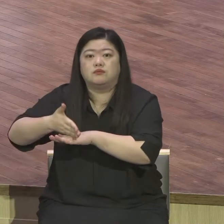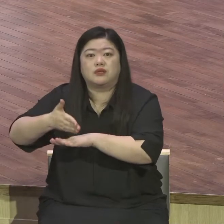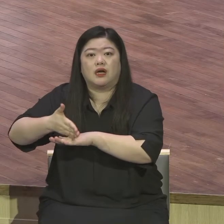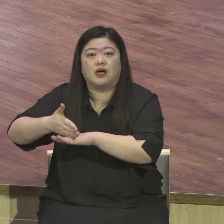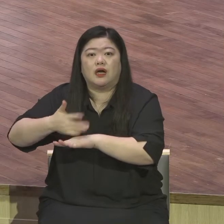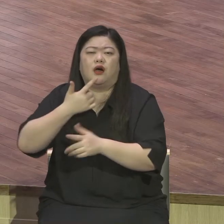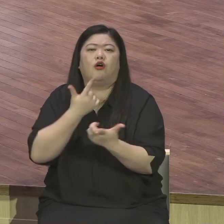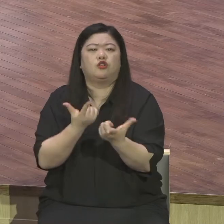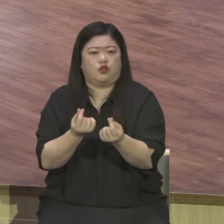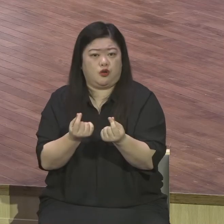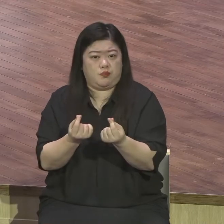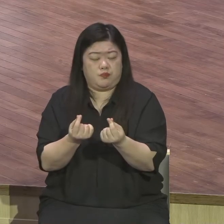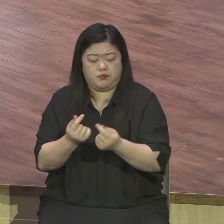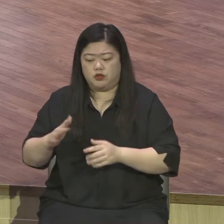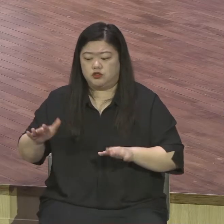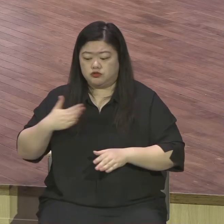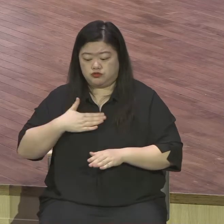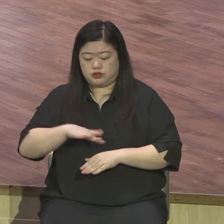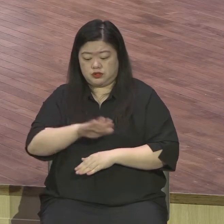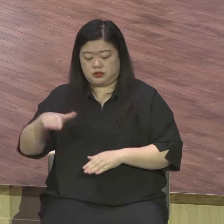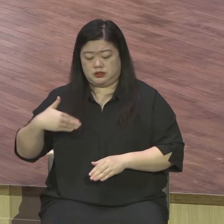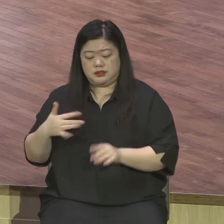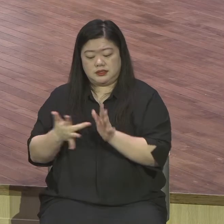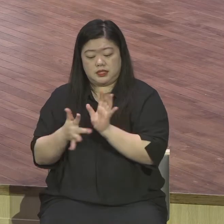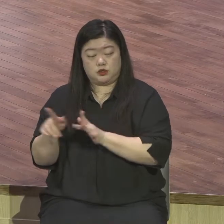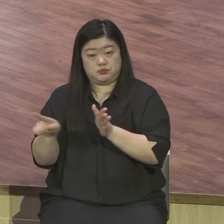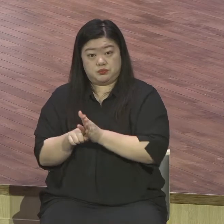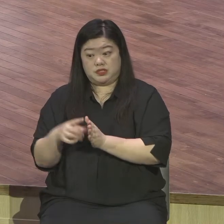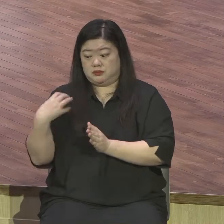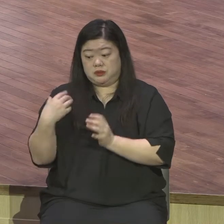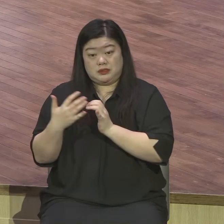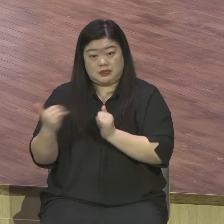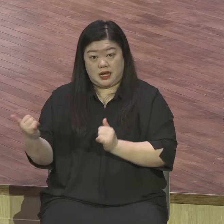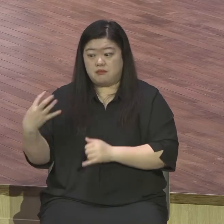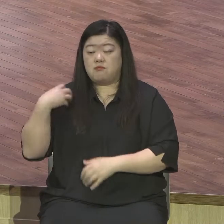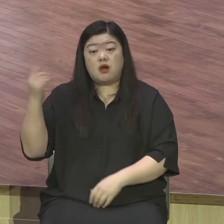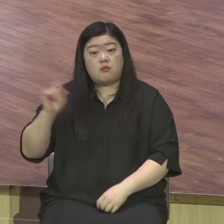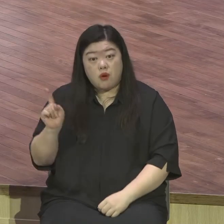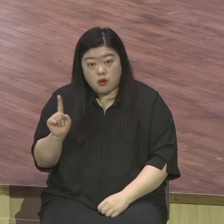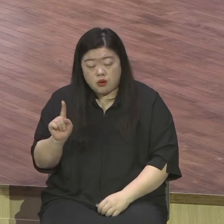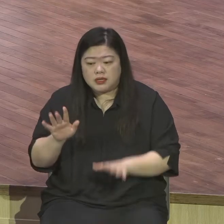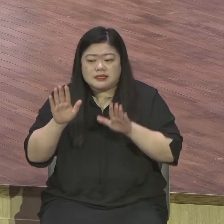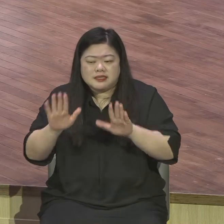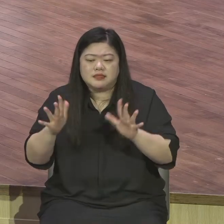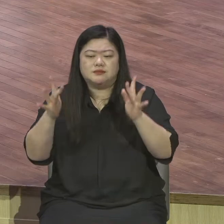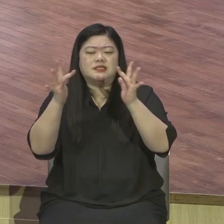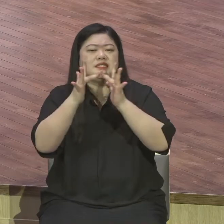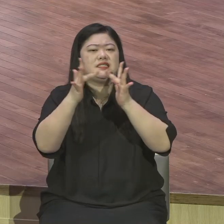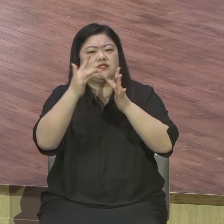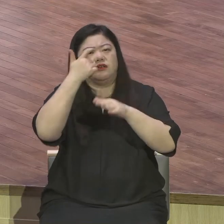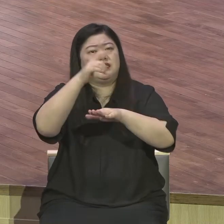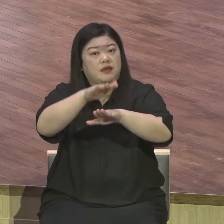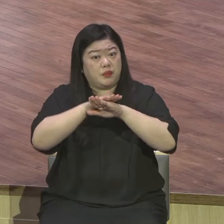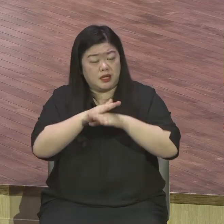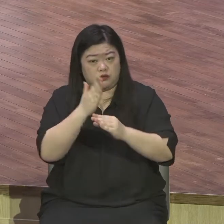우리가 코로나19 가운데서도 방역수칙을 지키면서 온난 새가족 초청 행사를 진행합니다 이제